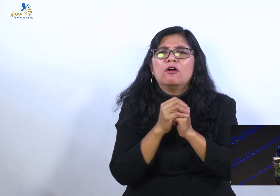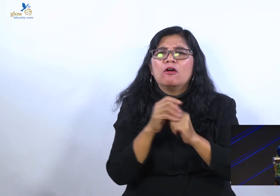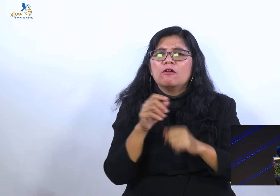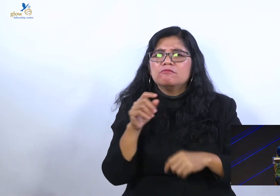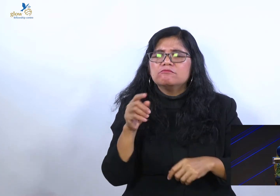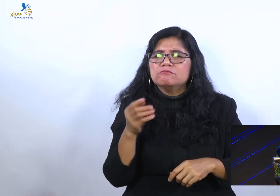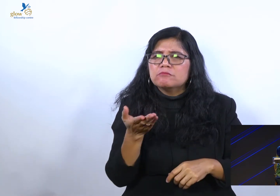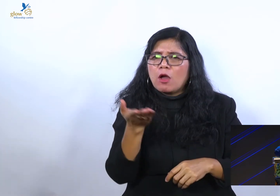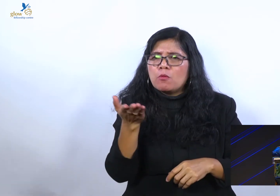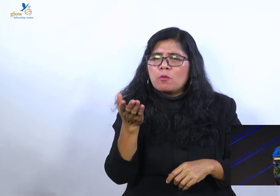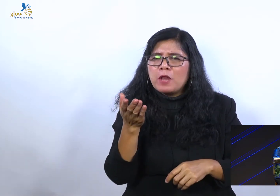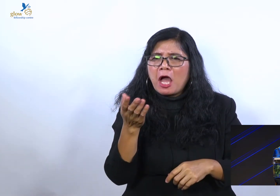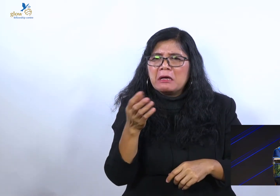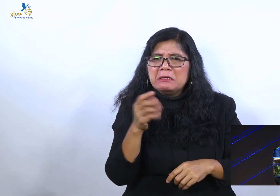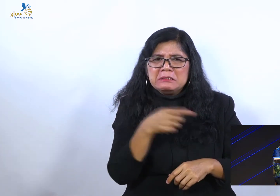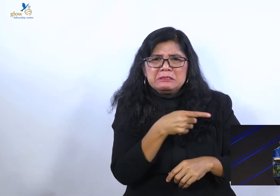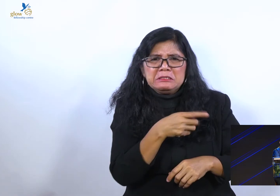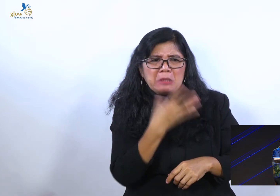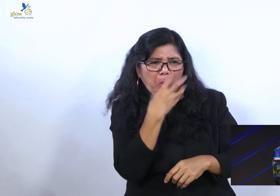Terus yang kayak gitu masuk surga.